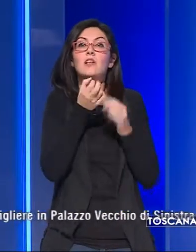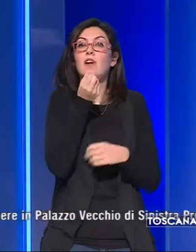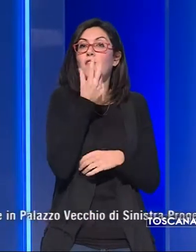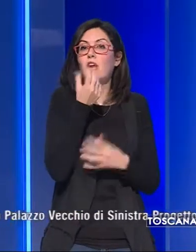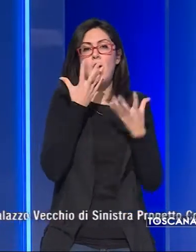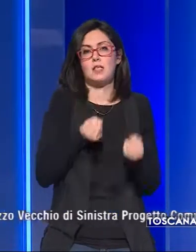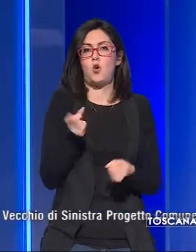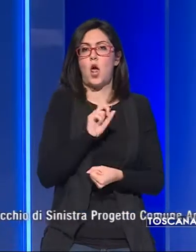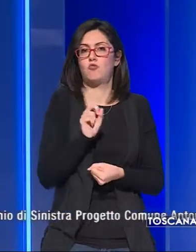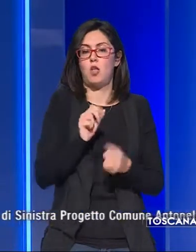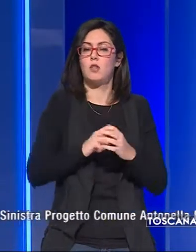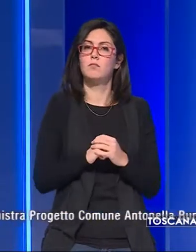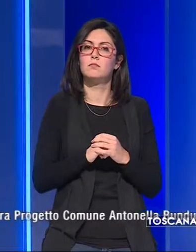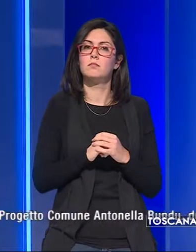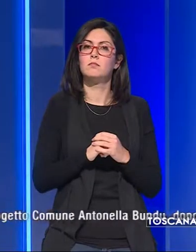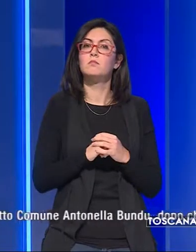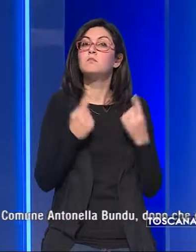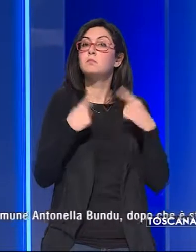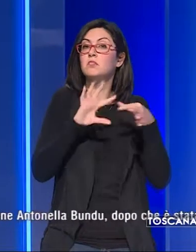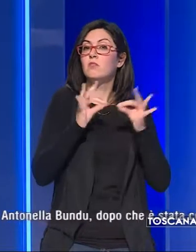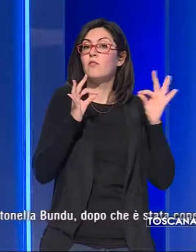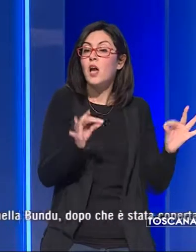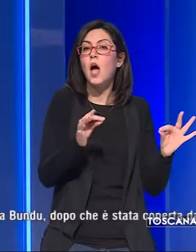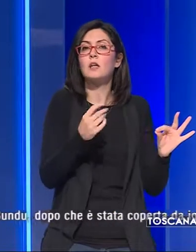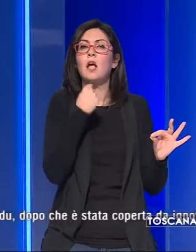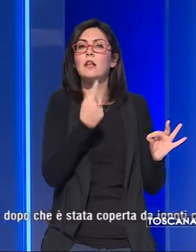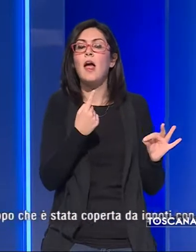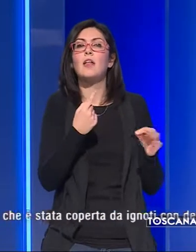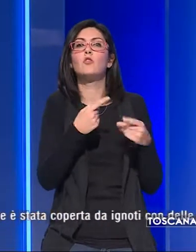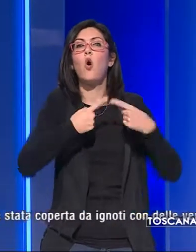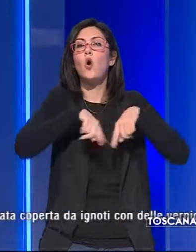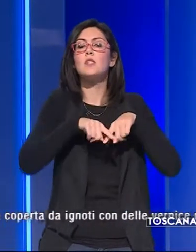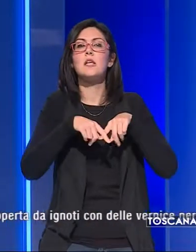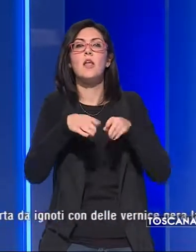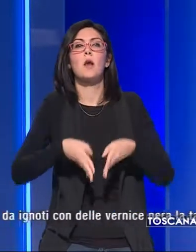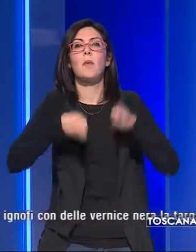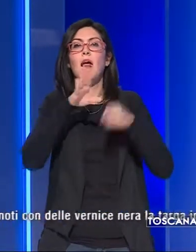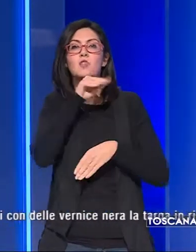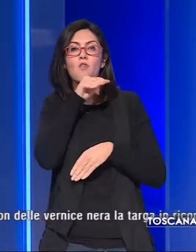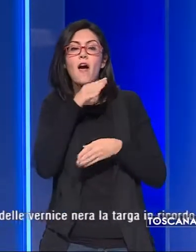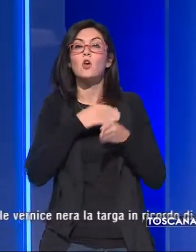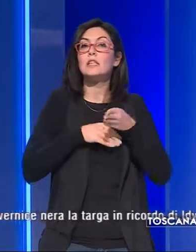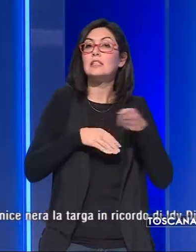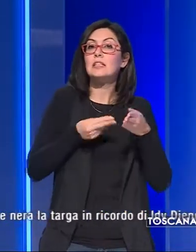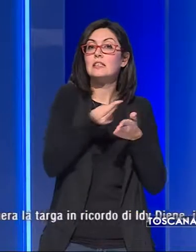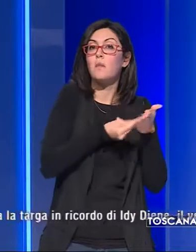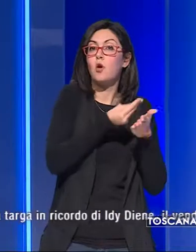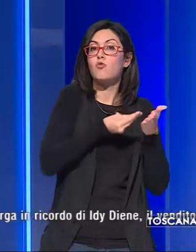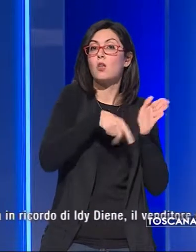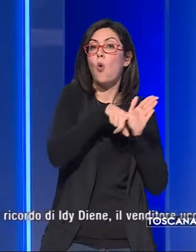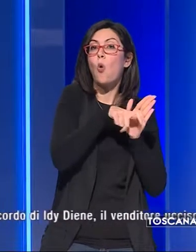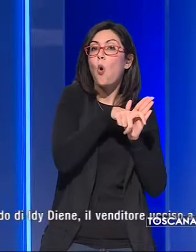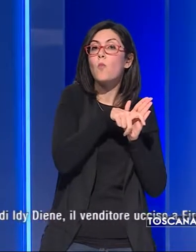non ci sta. Lo ha detto il consigliere in Palazzo Vecchio di Sinistra Progetto Comune